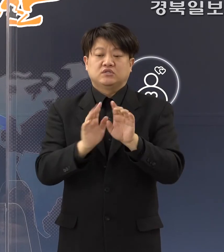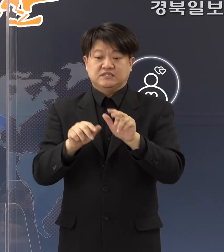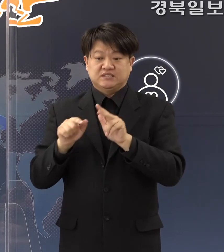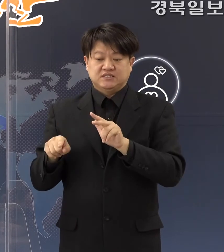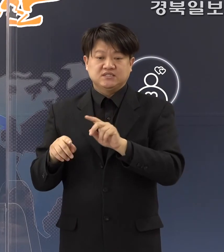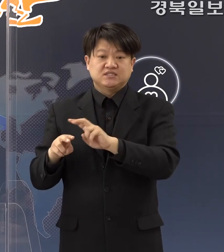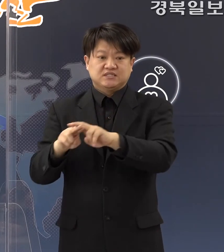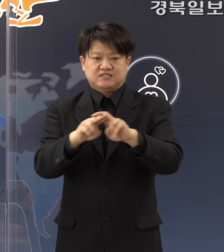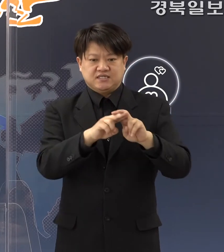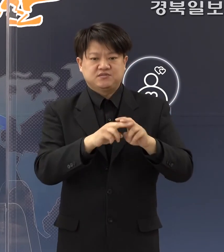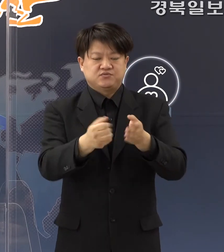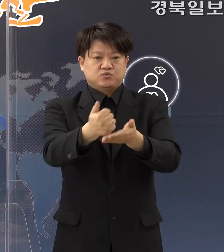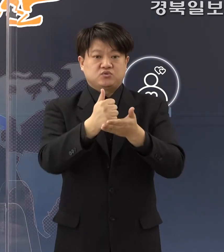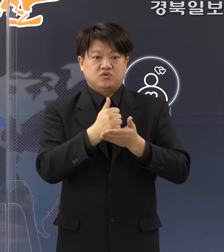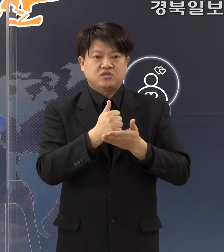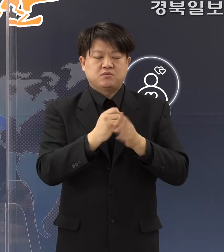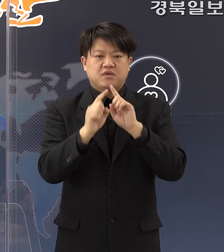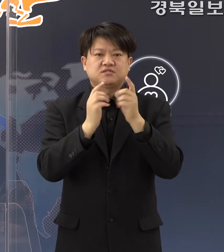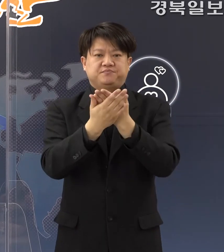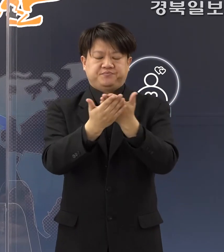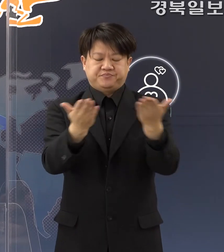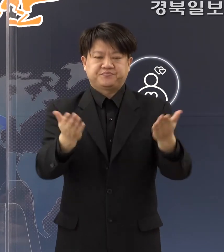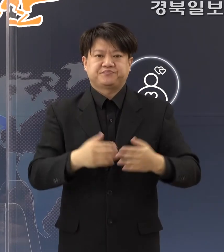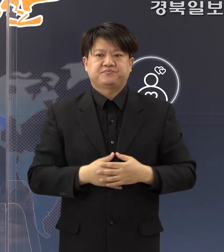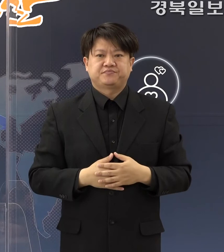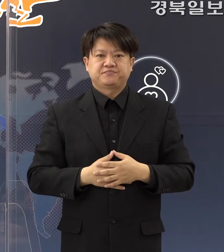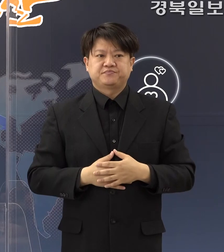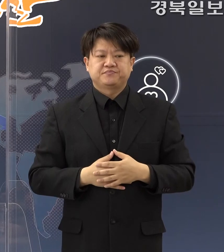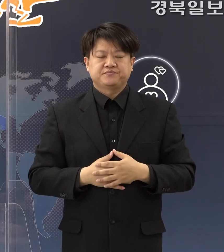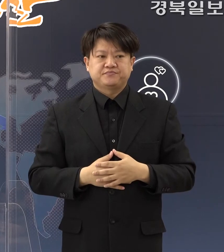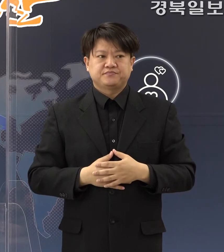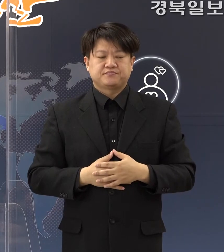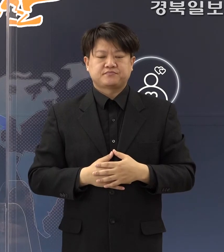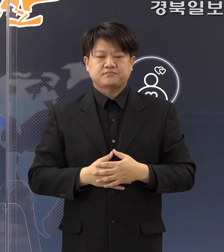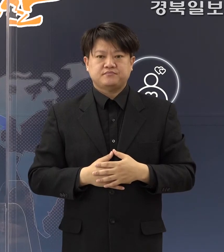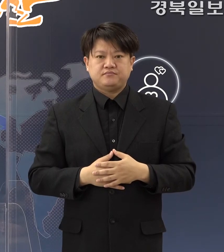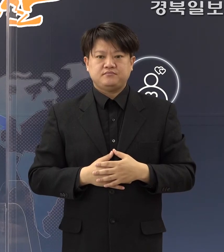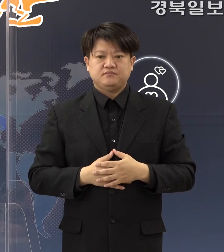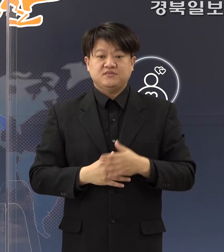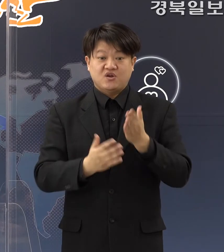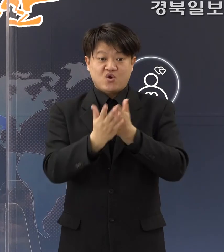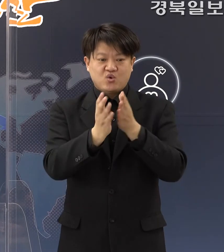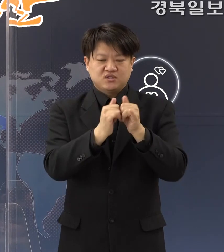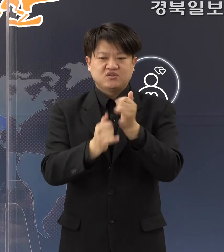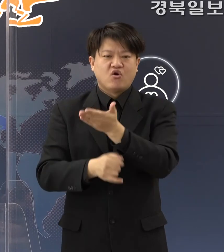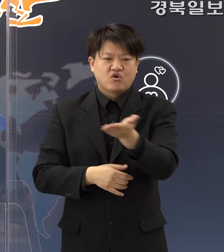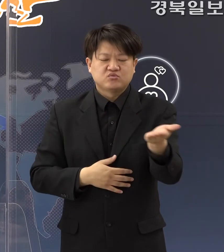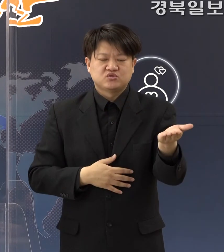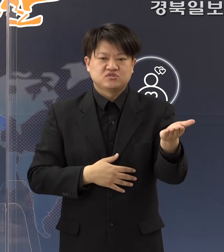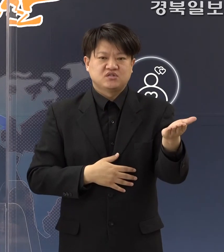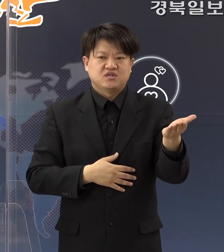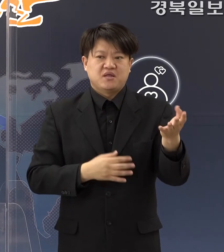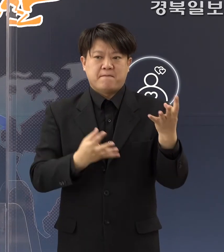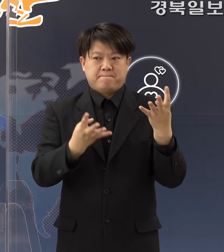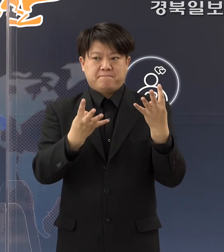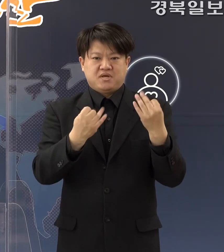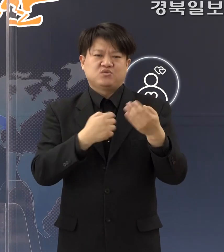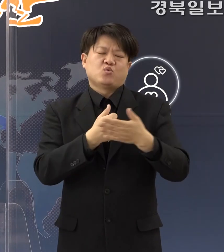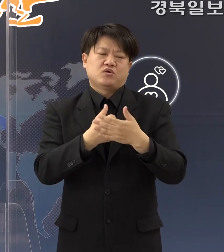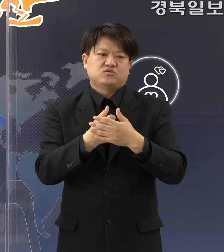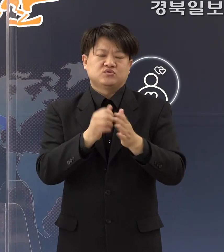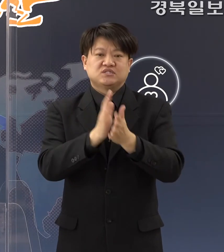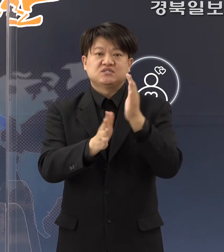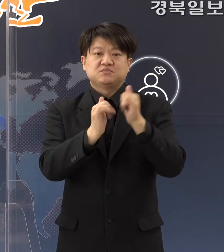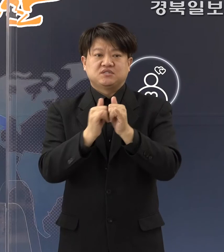특별히 이렇게 초청해서 말씀을 드리는 내용입니다. 언론인 여러분들께서도 좀 많이 도와주시고